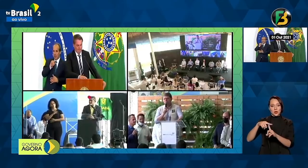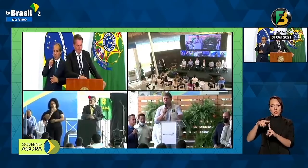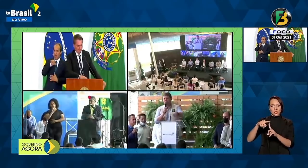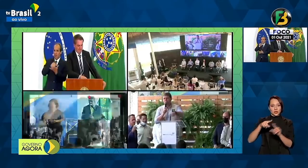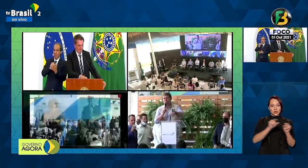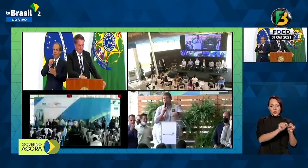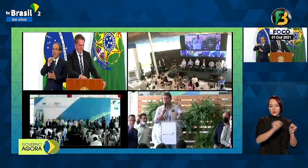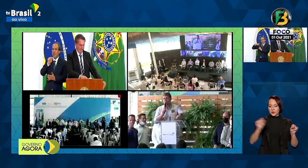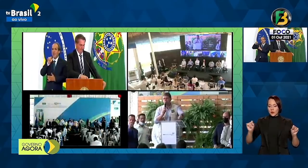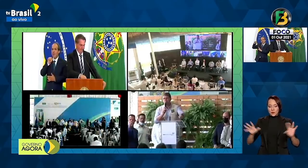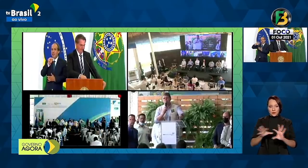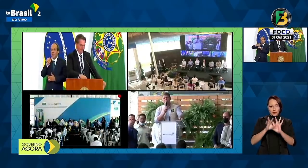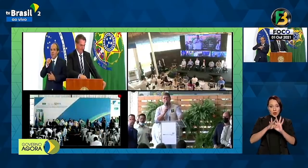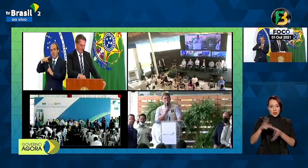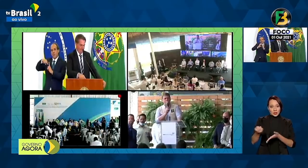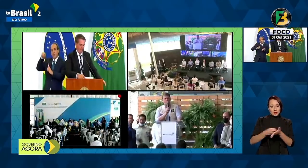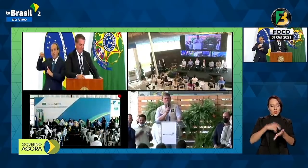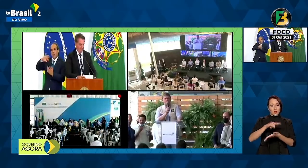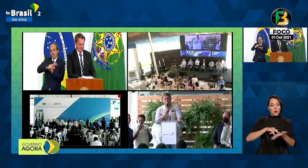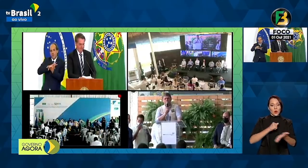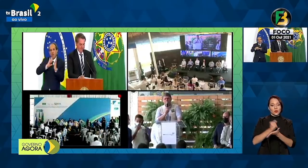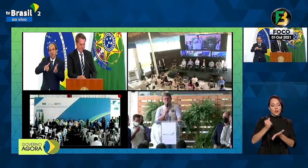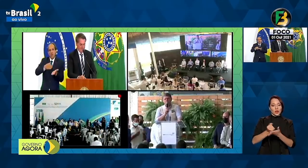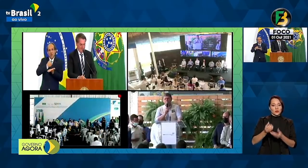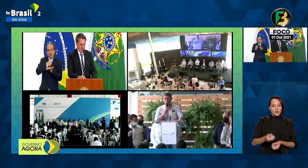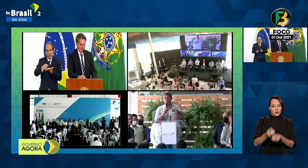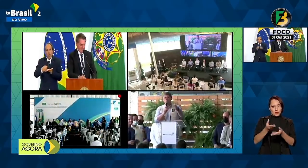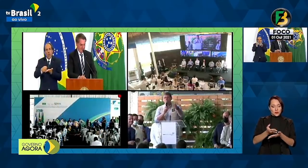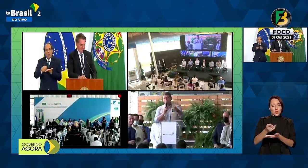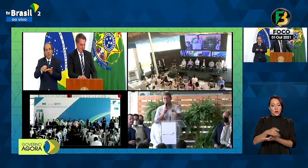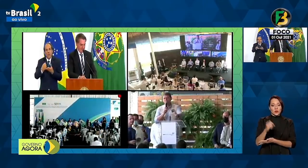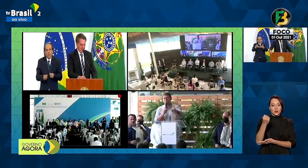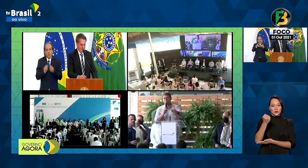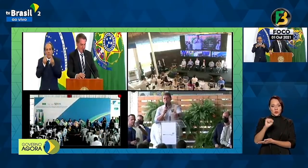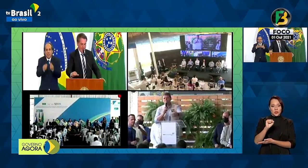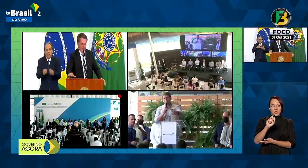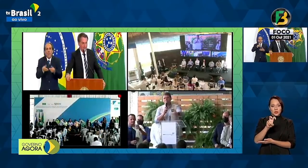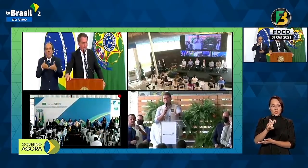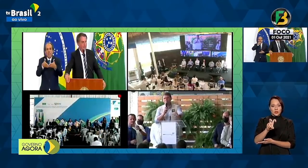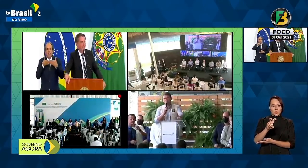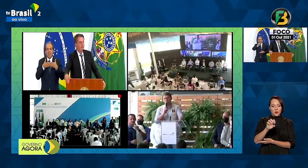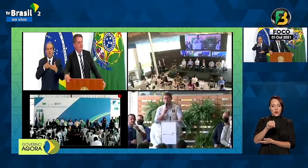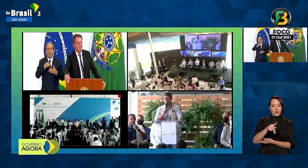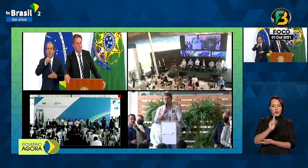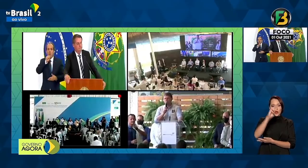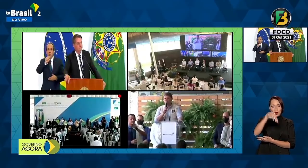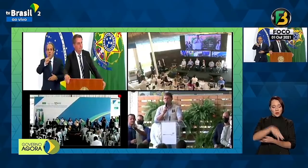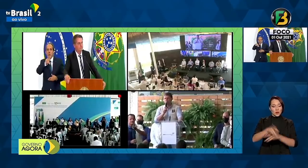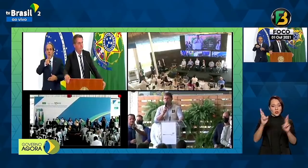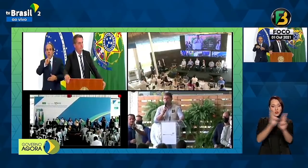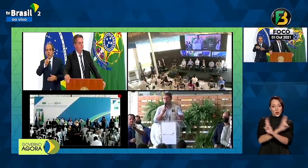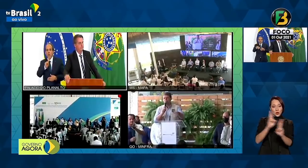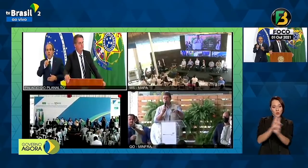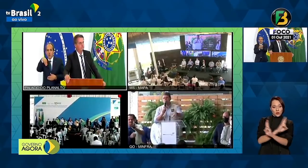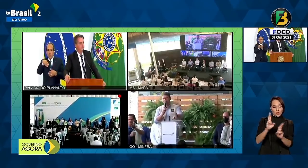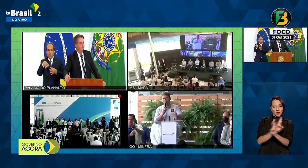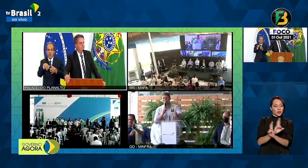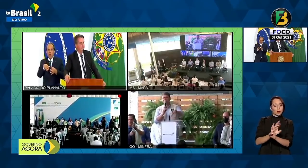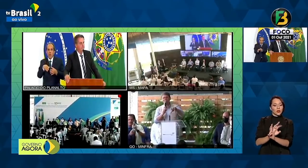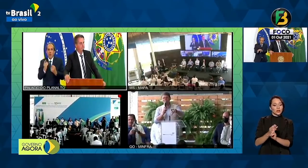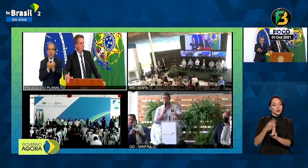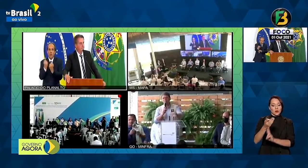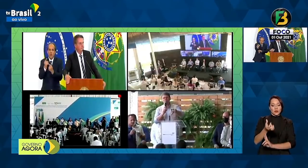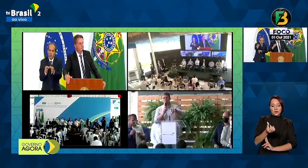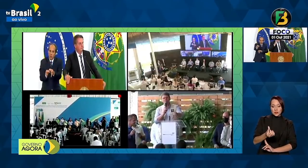onde a gente está assinando o contrato de concessão de 850 quilômetros de rodovia, dos quais